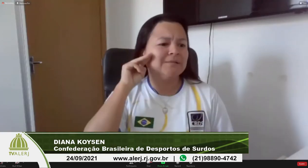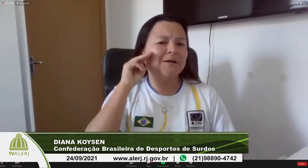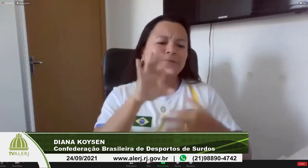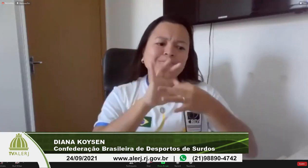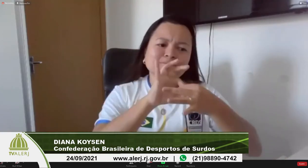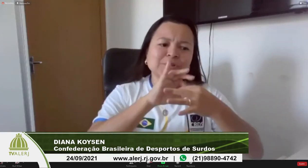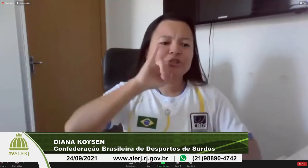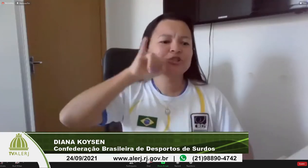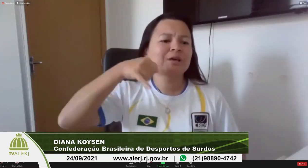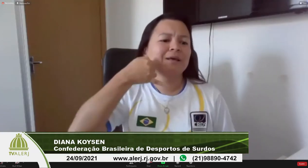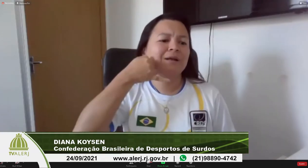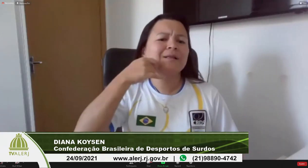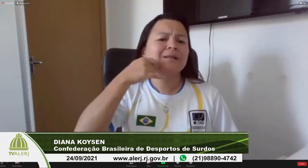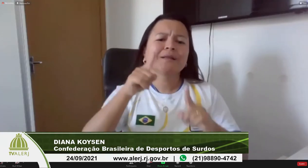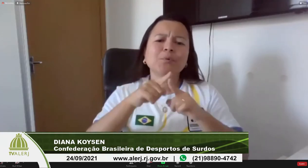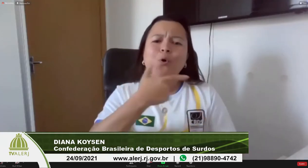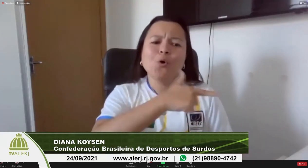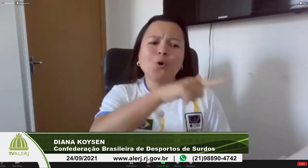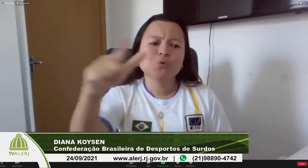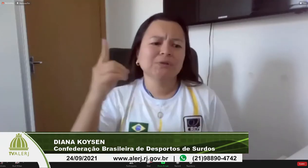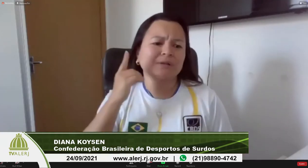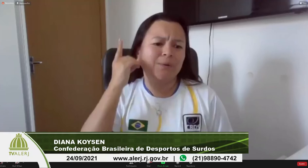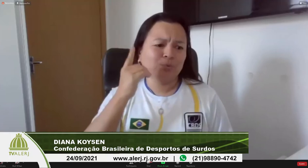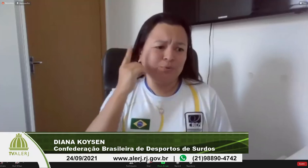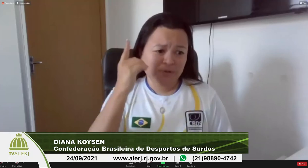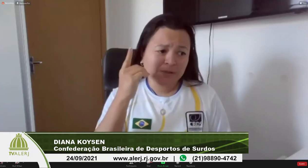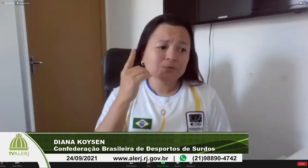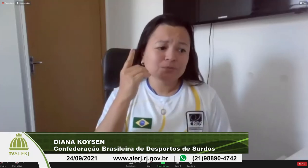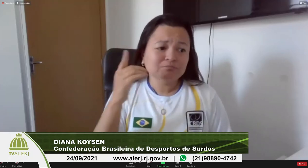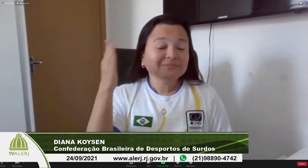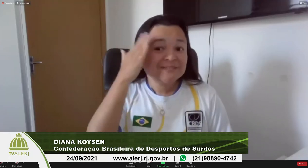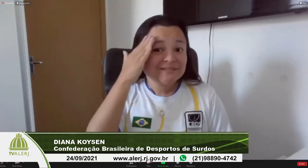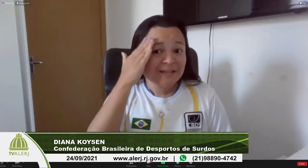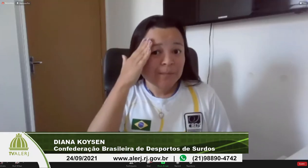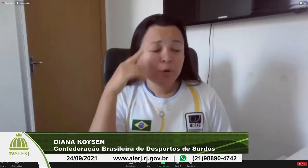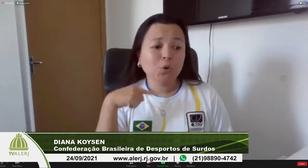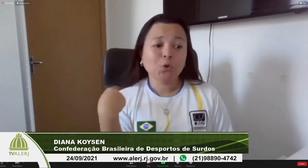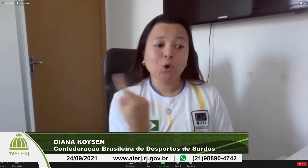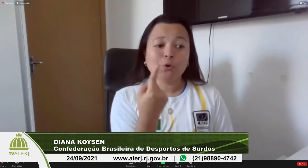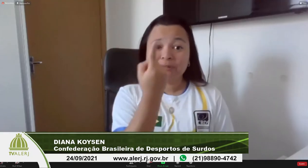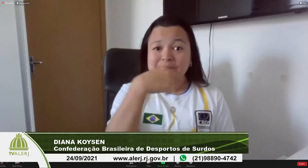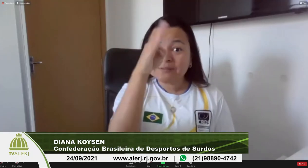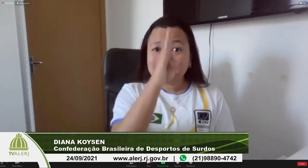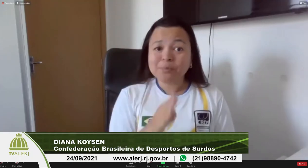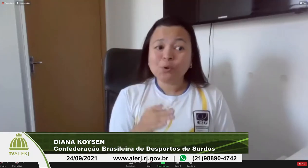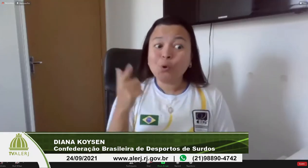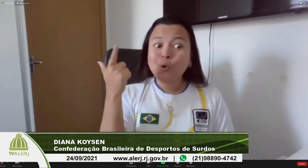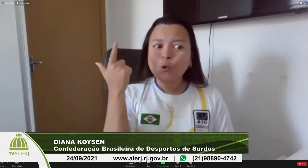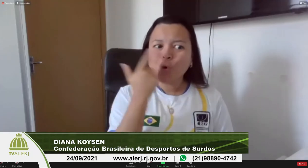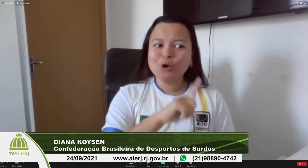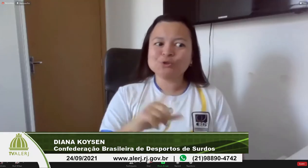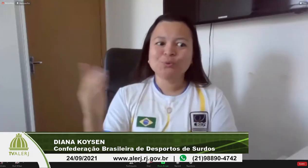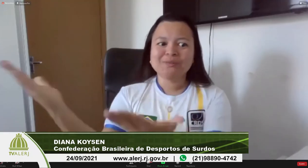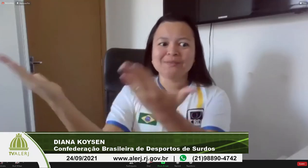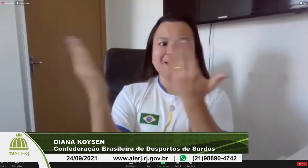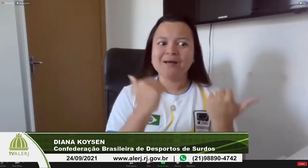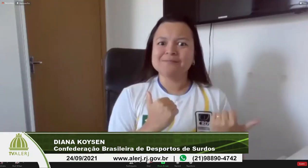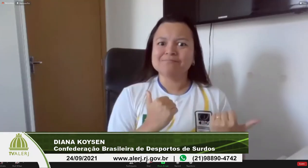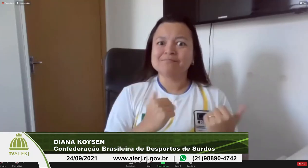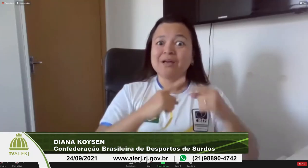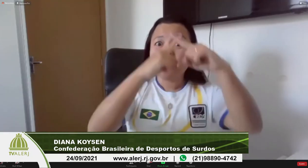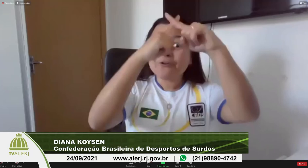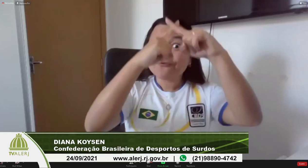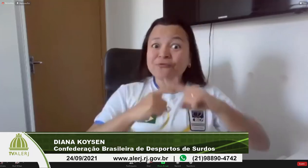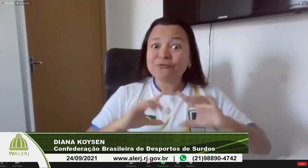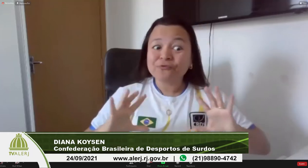precisa é sempre estar nessa união para que a gente consiga entre os deputados que estão aqui todos os